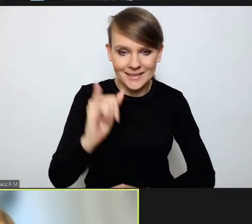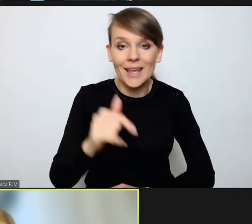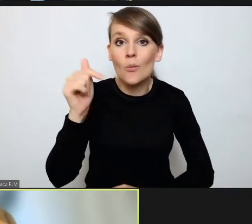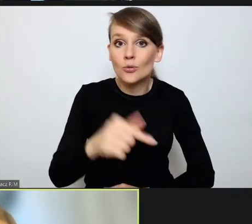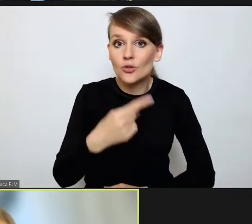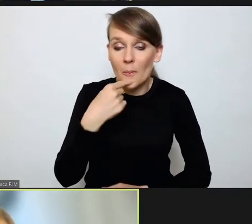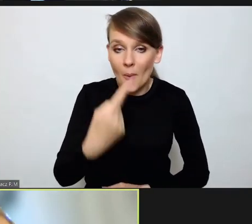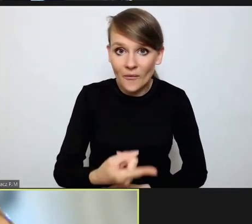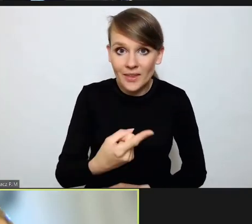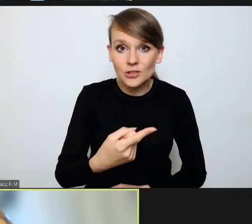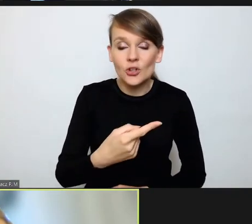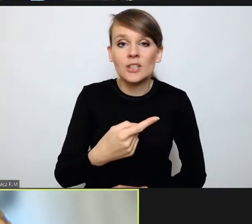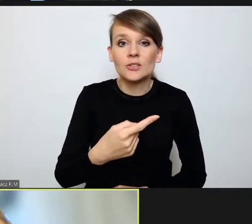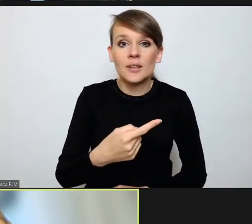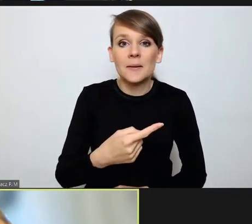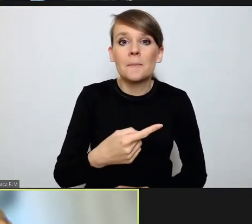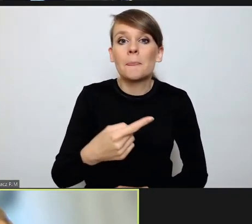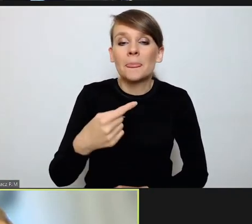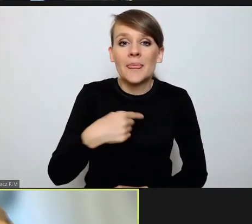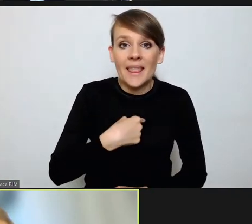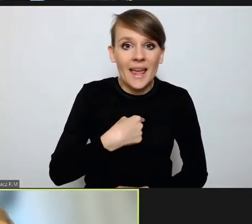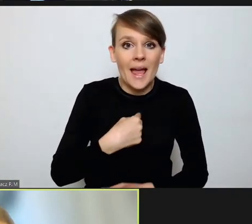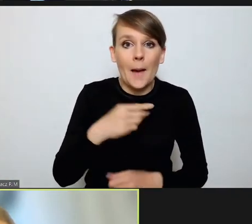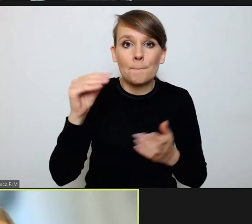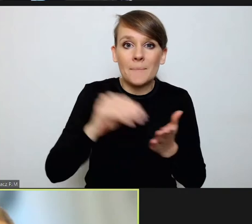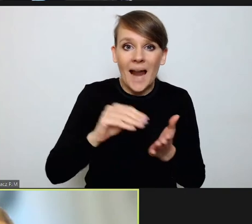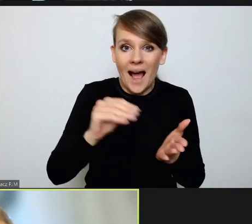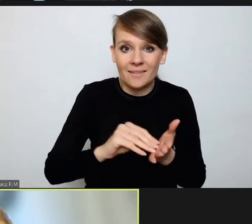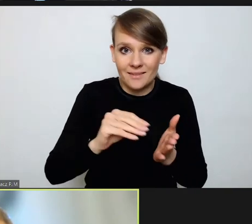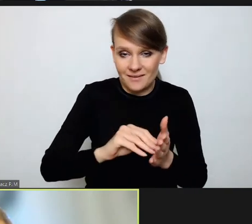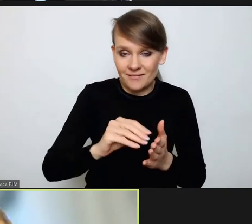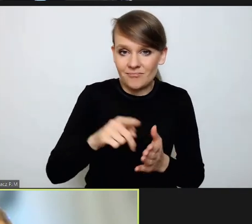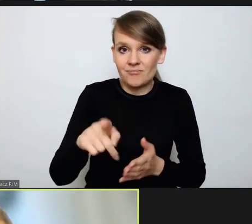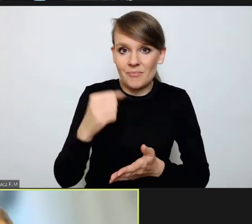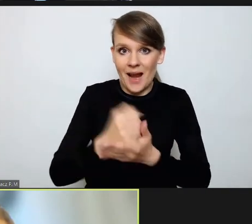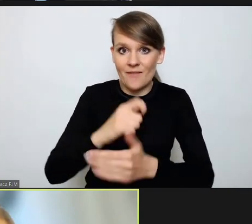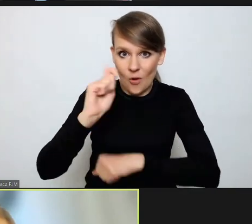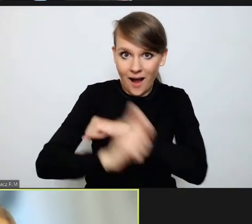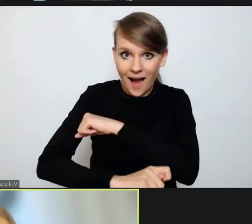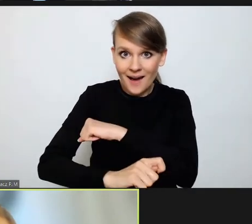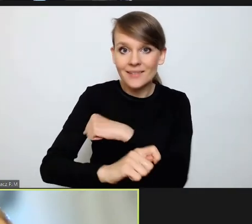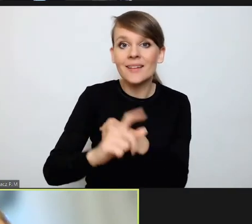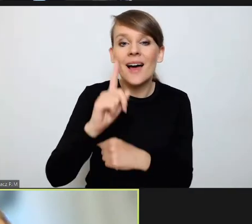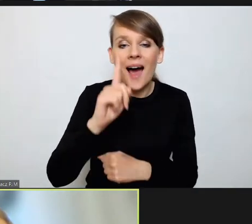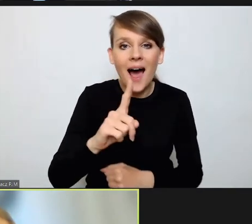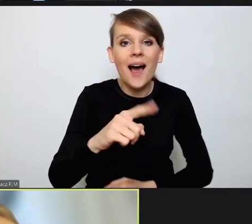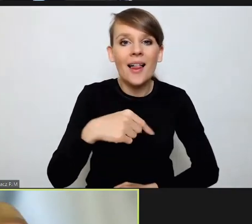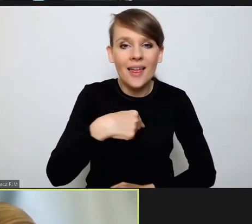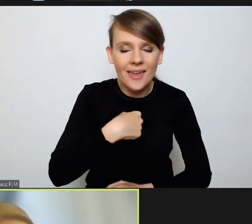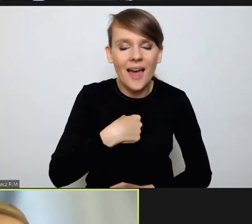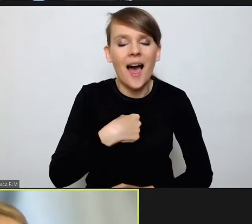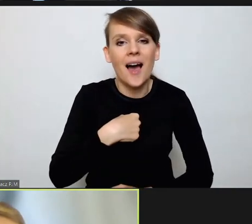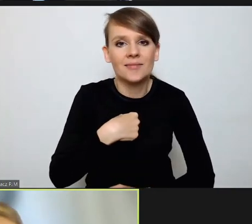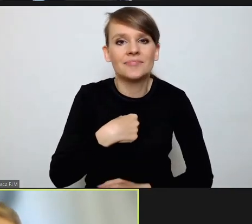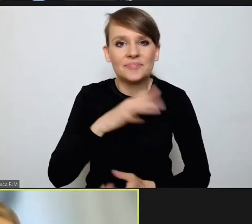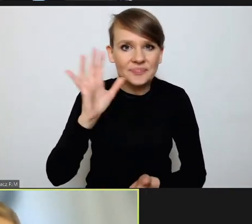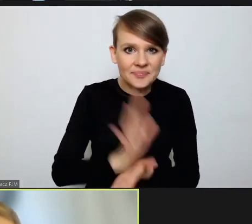że jestem praktykiem karnistką, ale rzemieślnikiem typowo